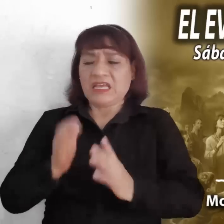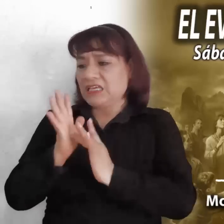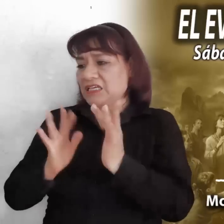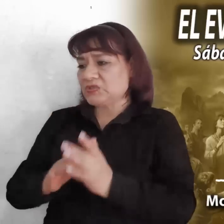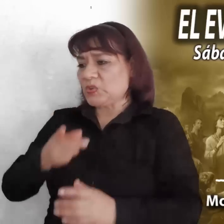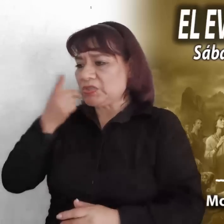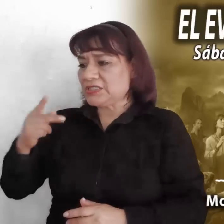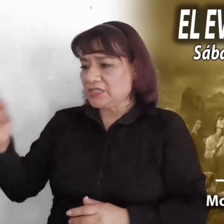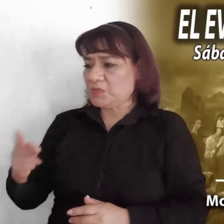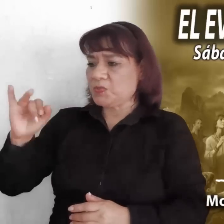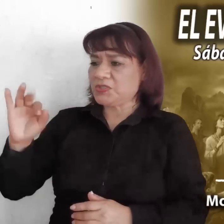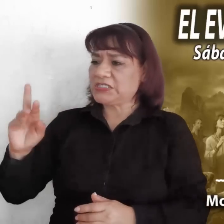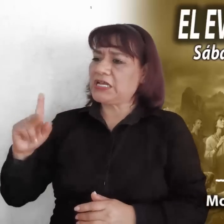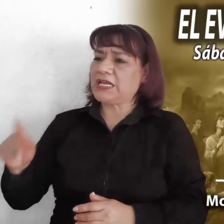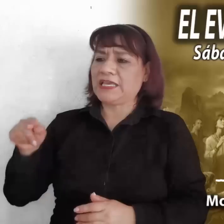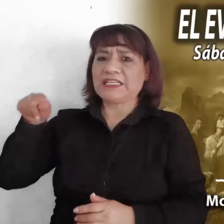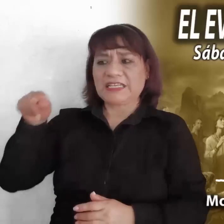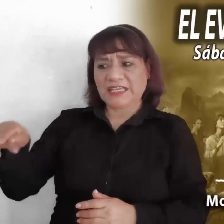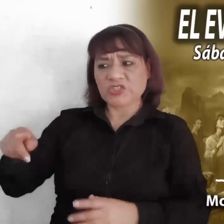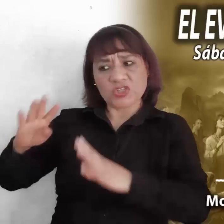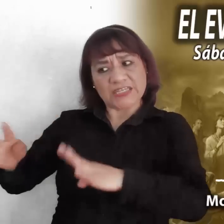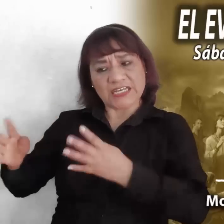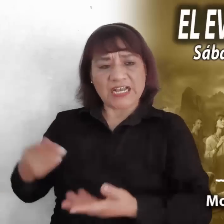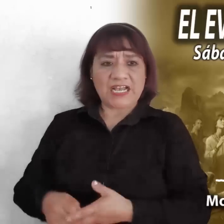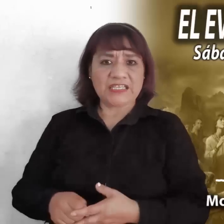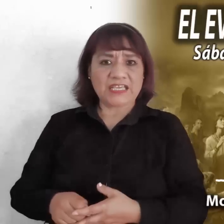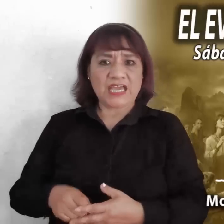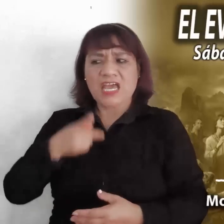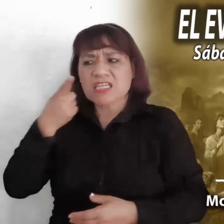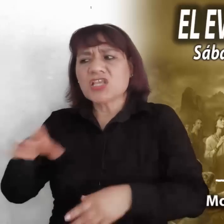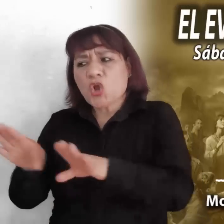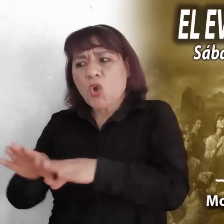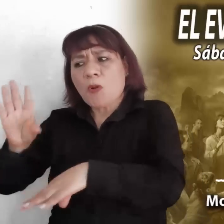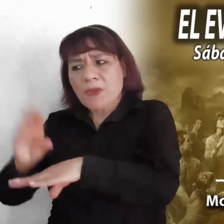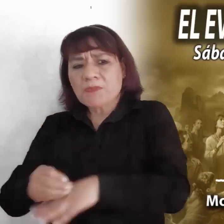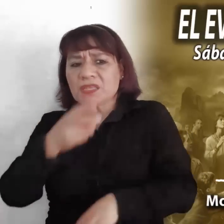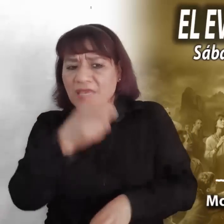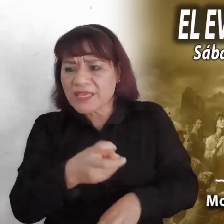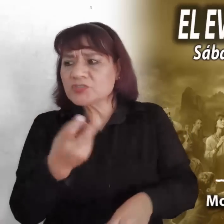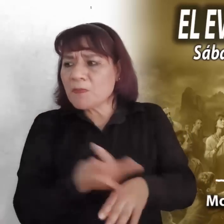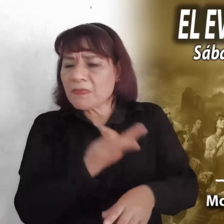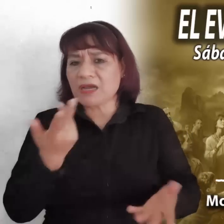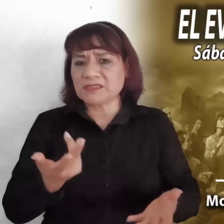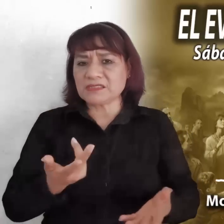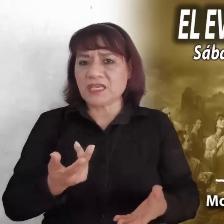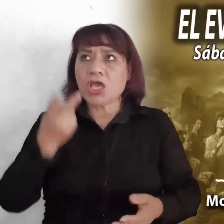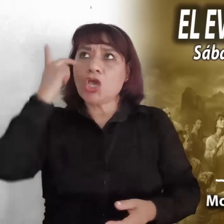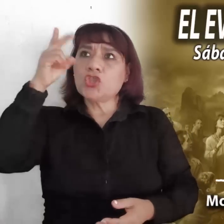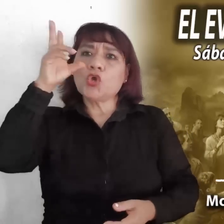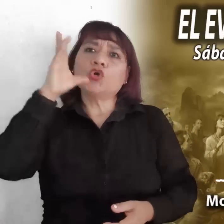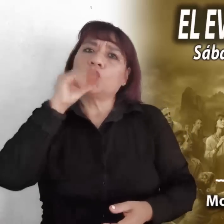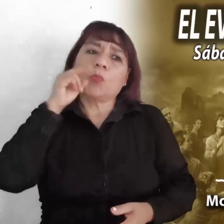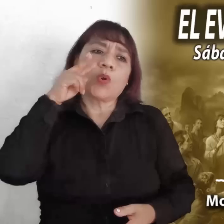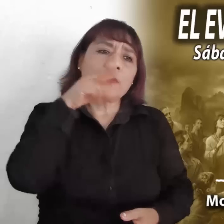permite tales atrocidades. No puede mirar Dios con beneplácito las injusticias